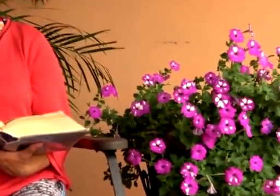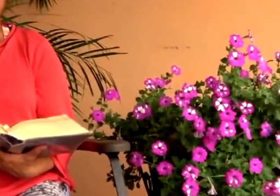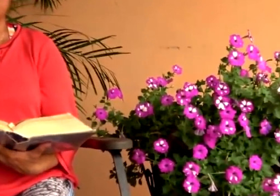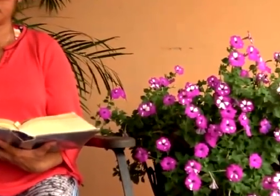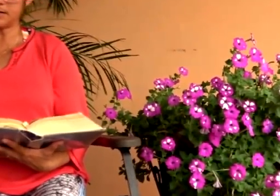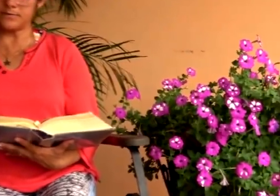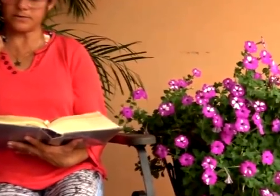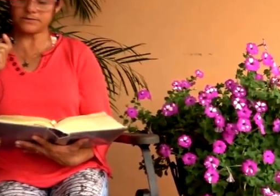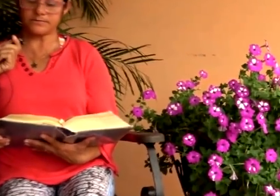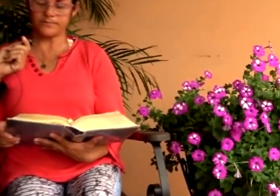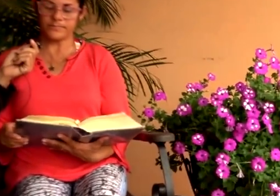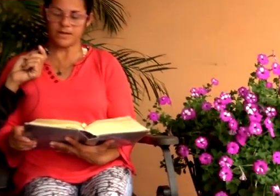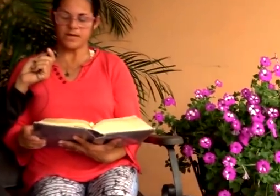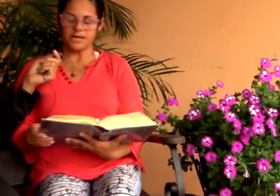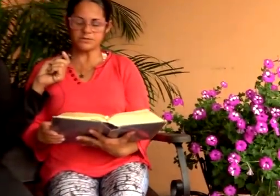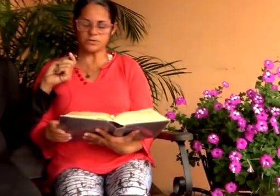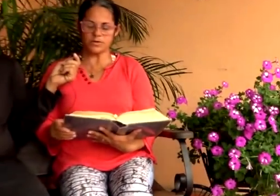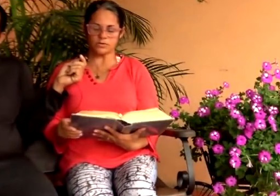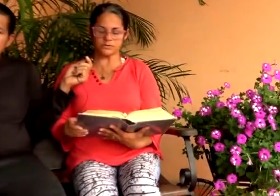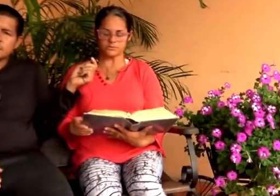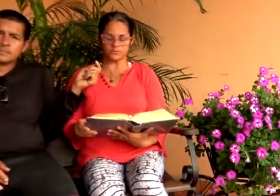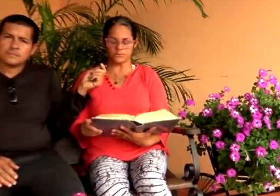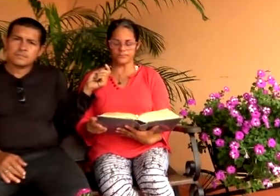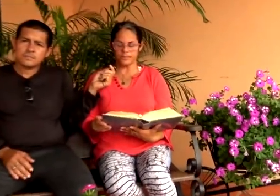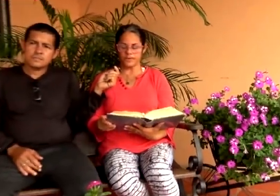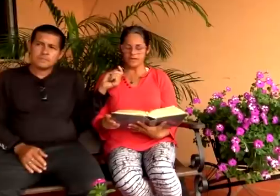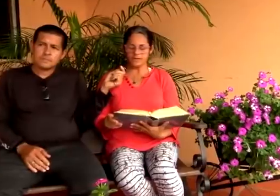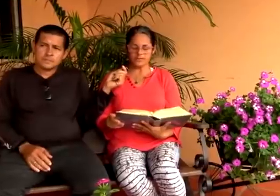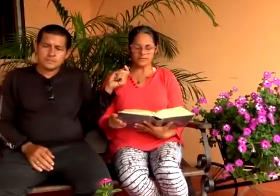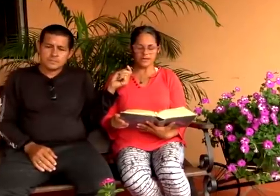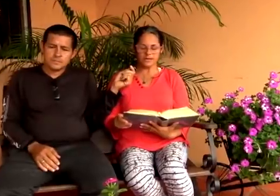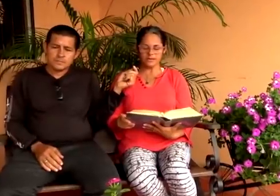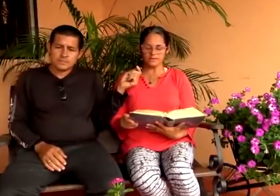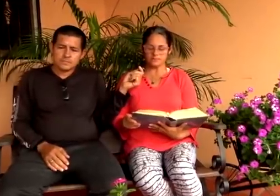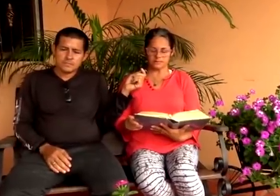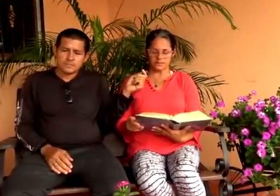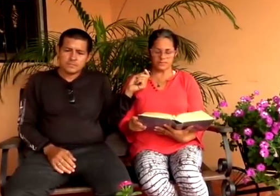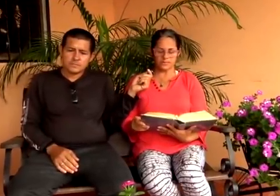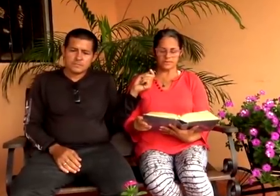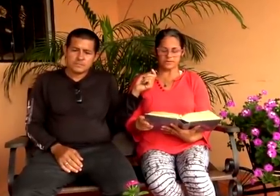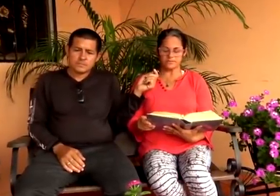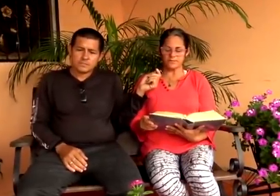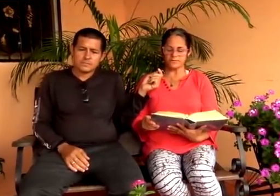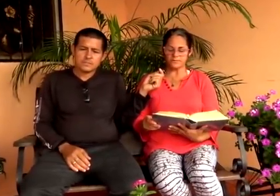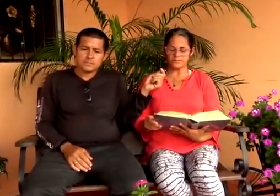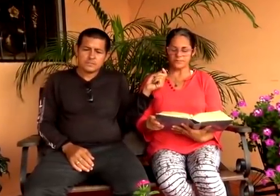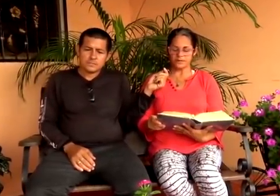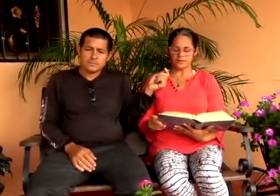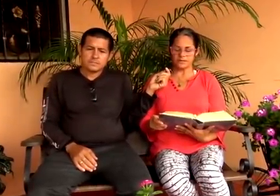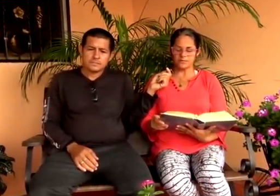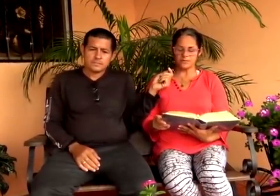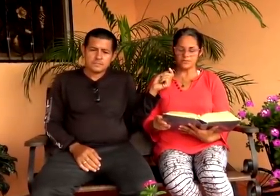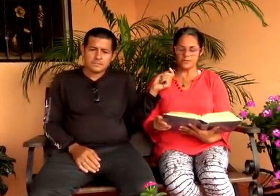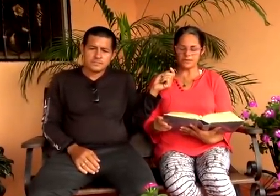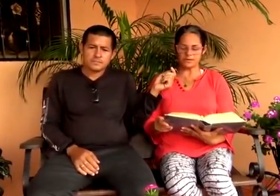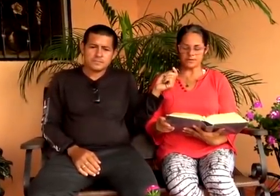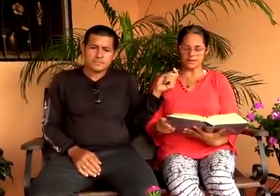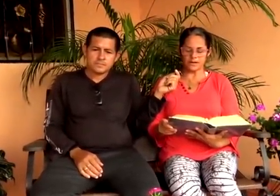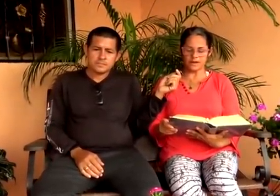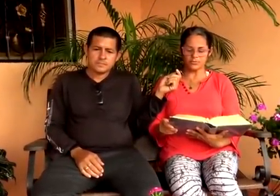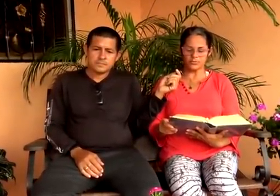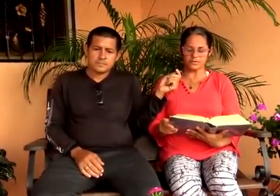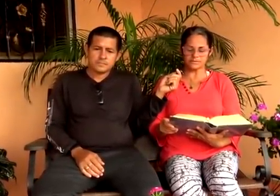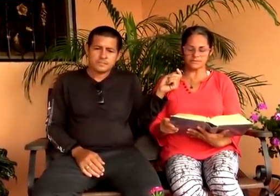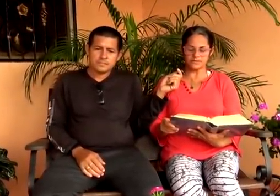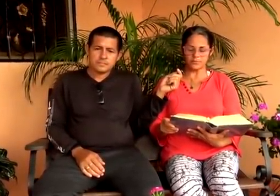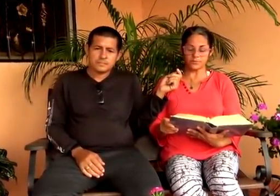Ustedes serán libres? Jesús le contestó, En verdad, en verdad les digo, El que vive en el